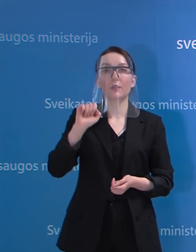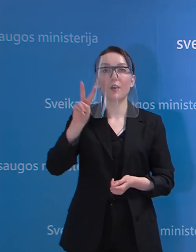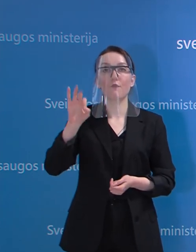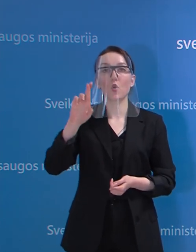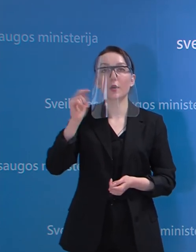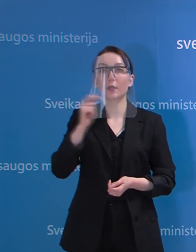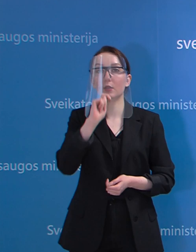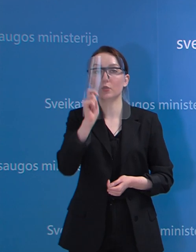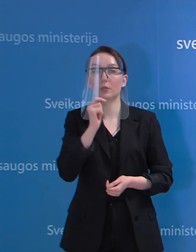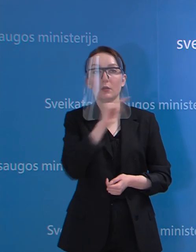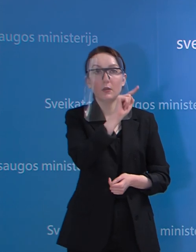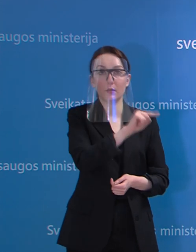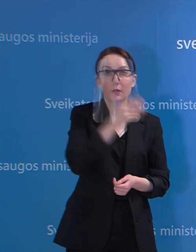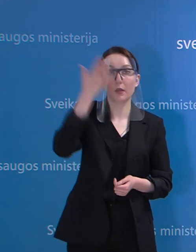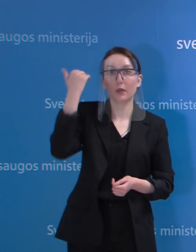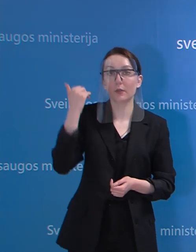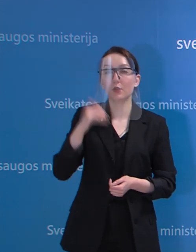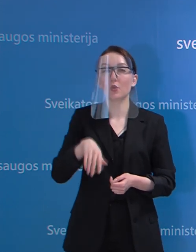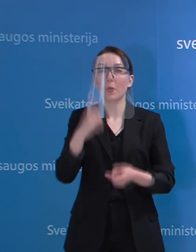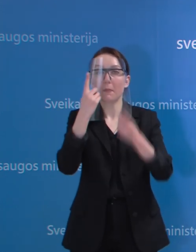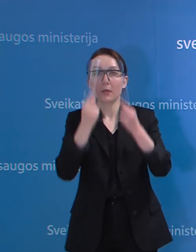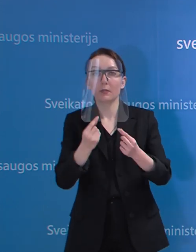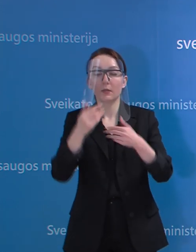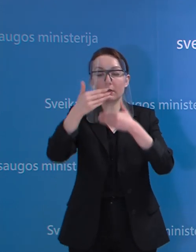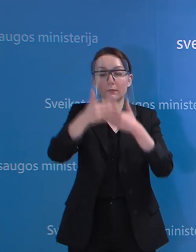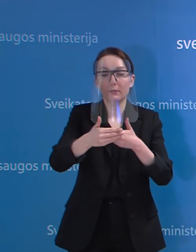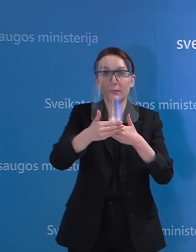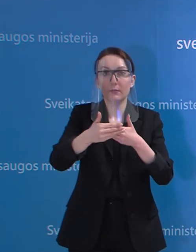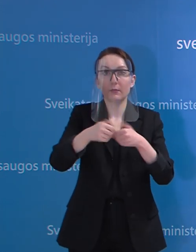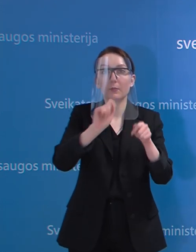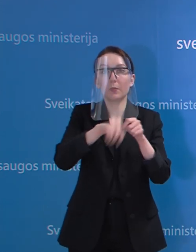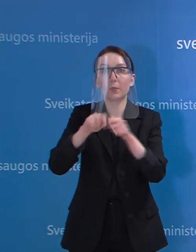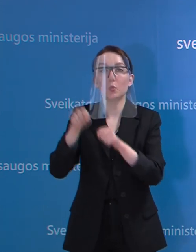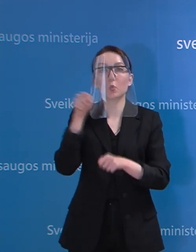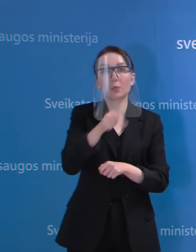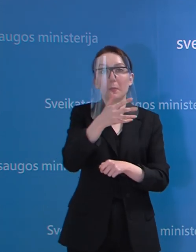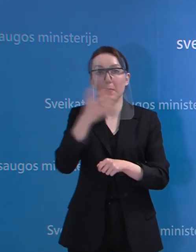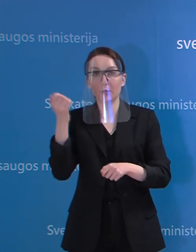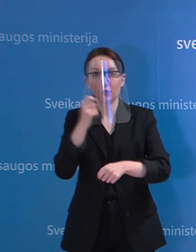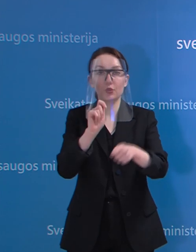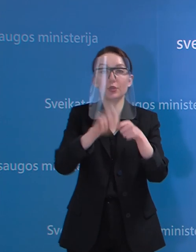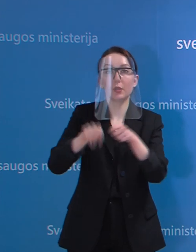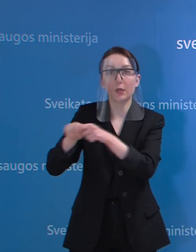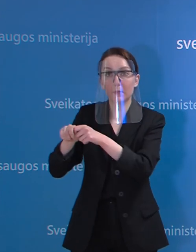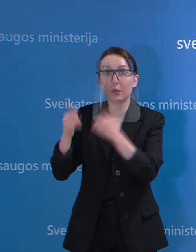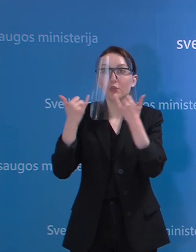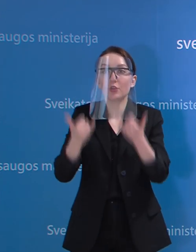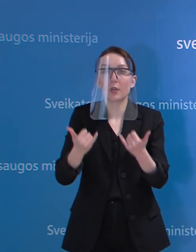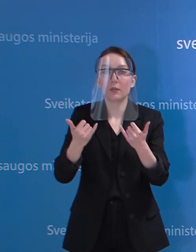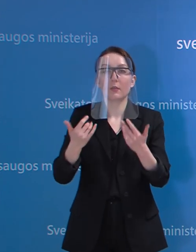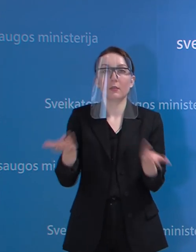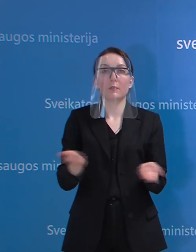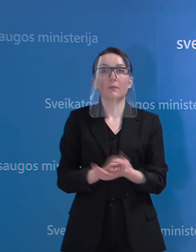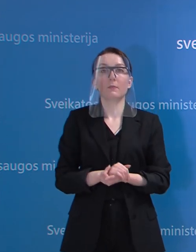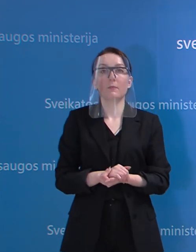klausė. Anksčiau minėta, kad per parą daugiausiai būtų galima atlikti pusantro tūkstančių tyrimų. Kokios apimtis šiandien dar